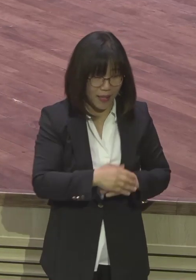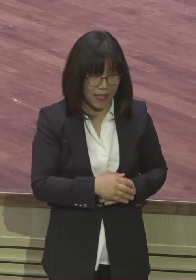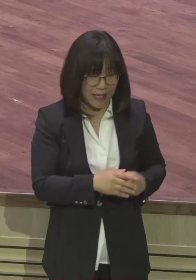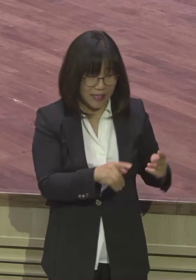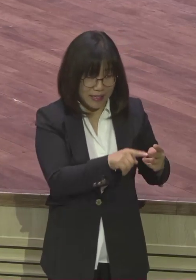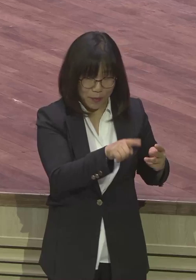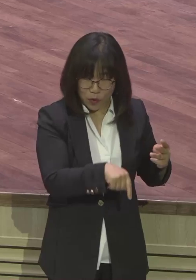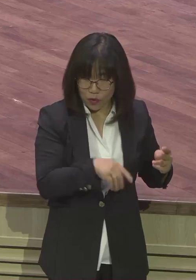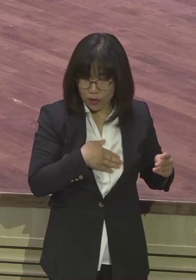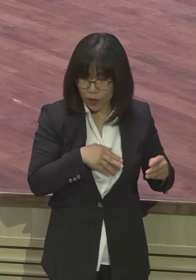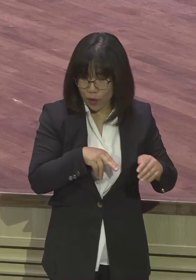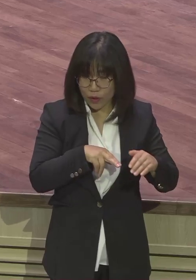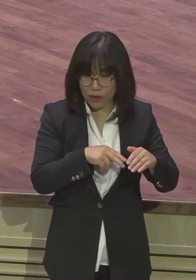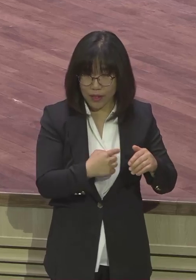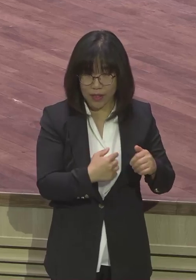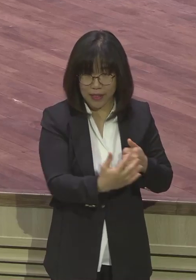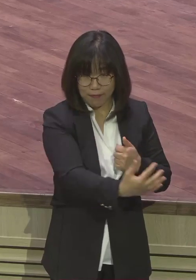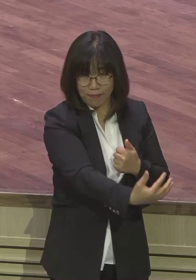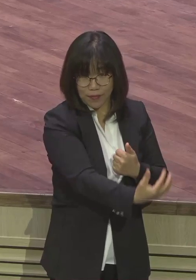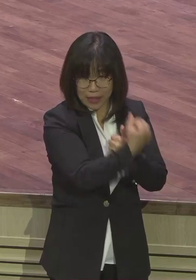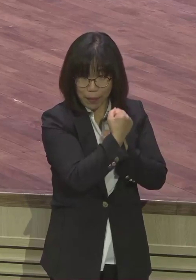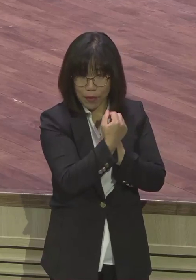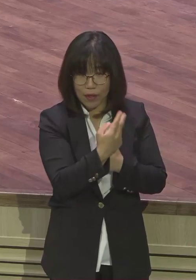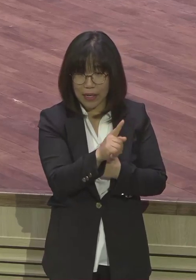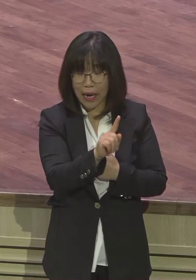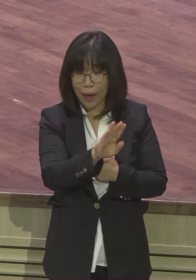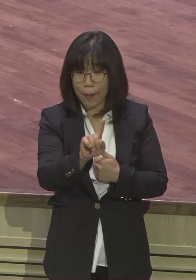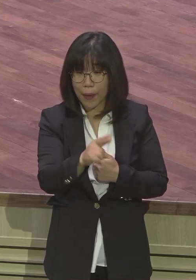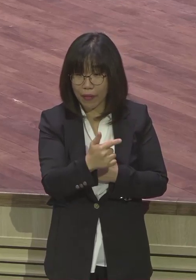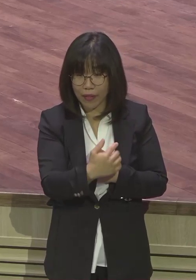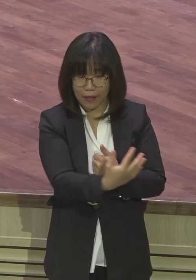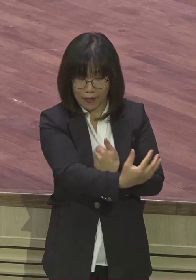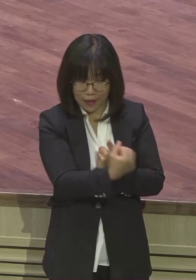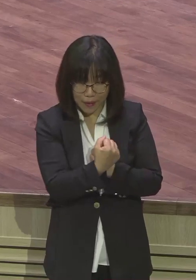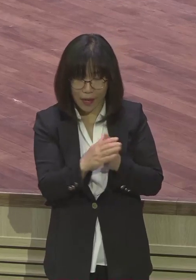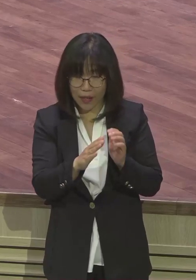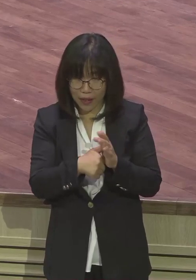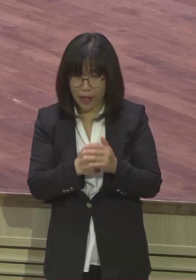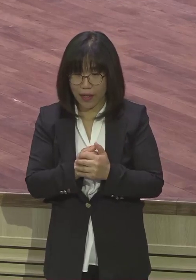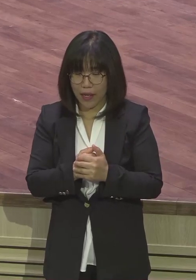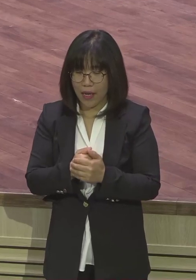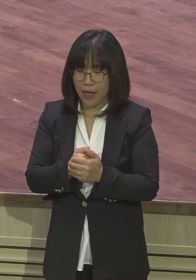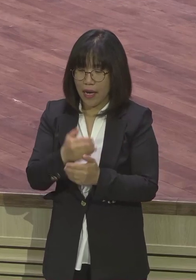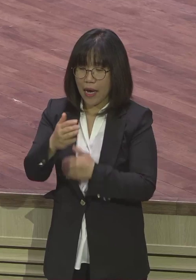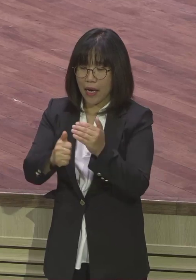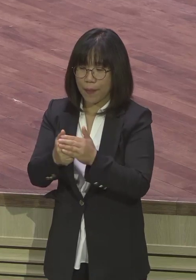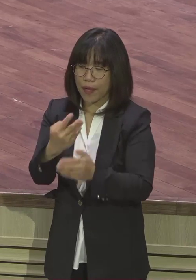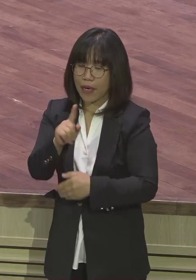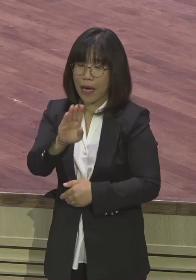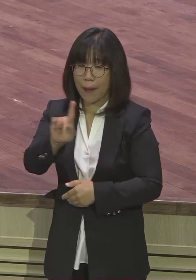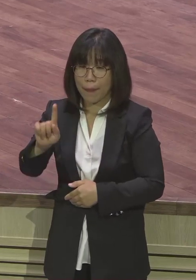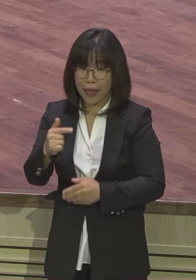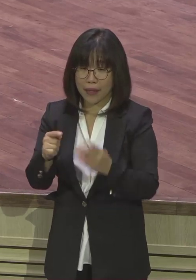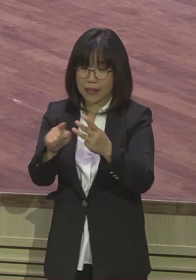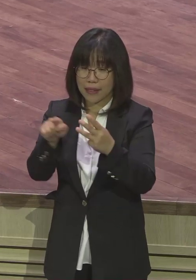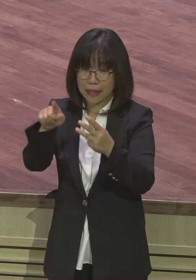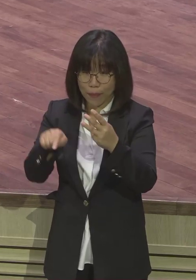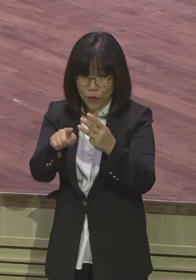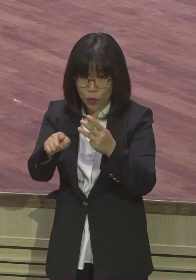야곱을 잡으러 가는 라반에게 하나님이 밤에 꿈에 라반에게 너